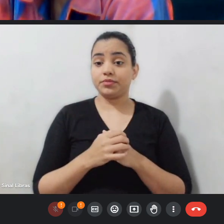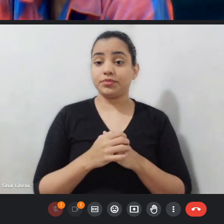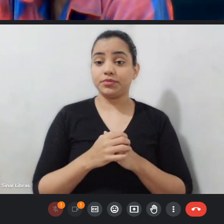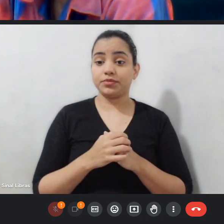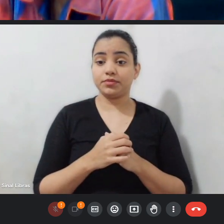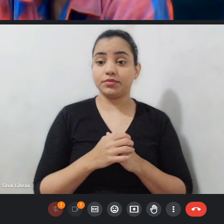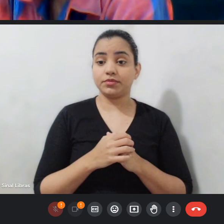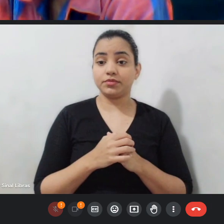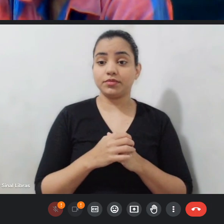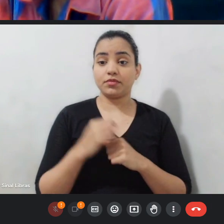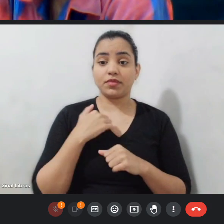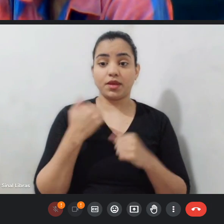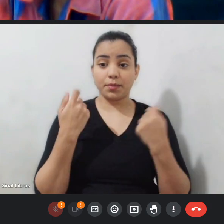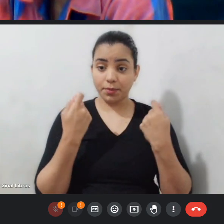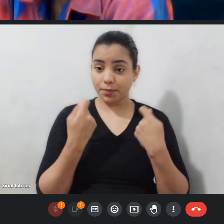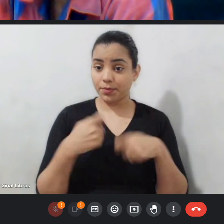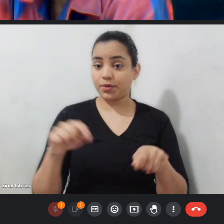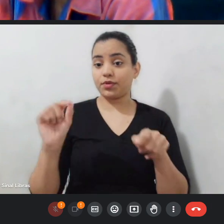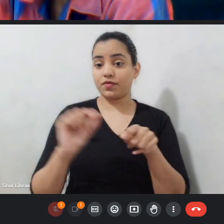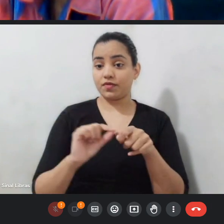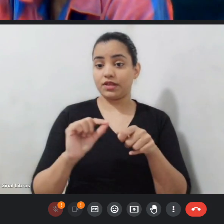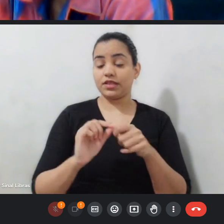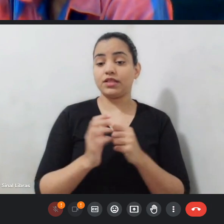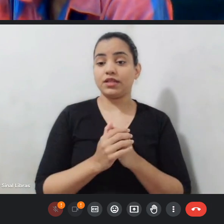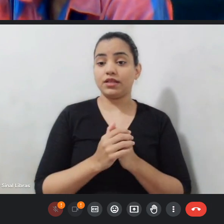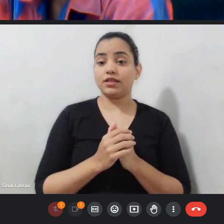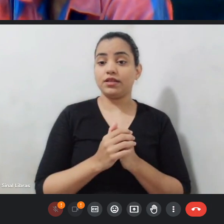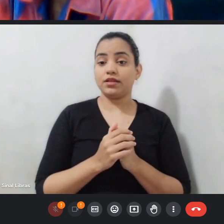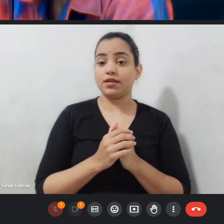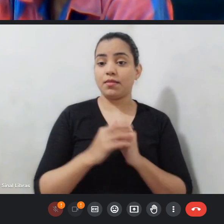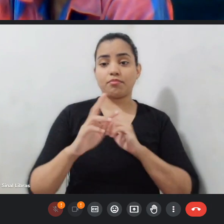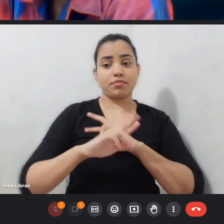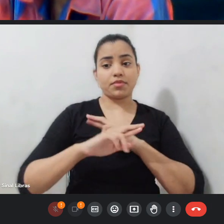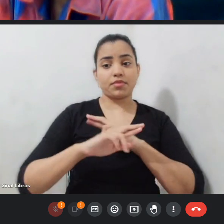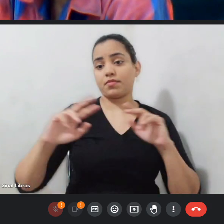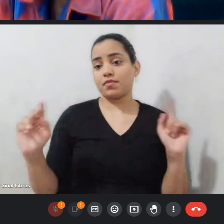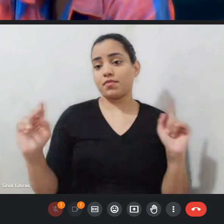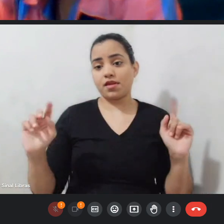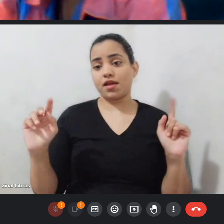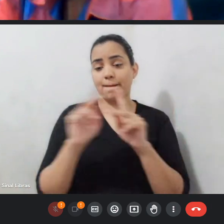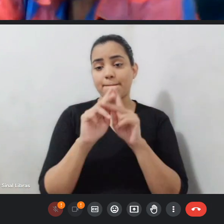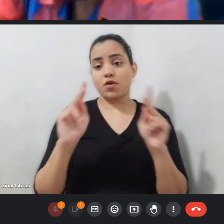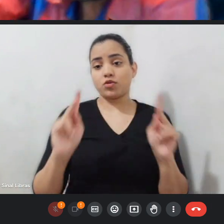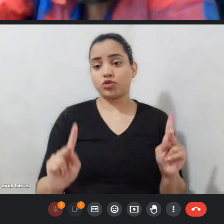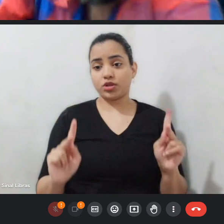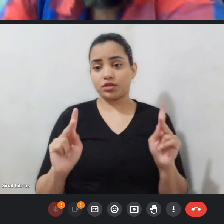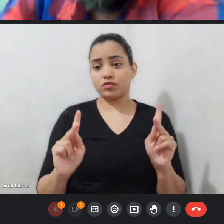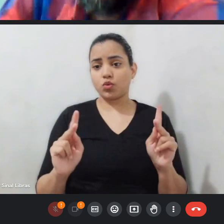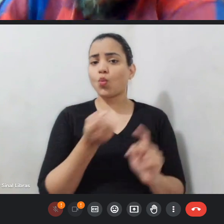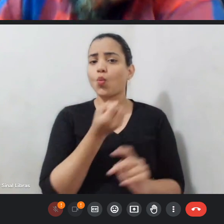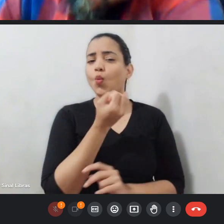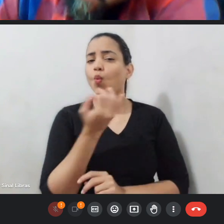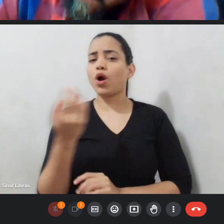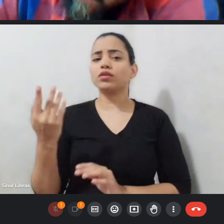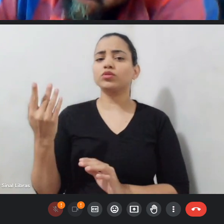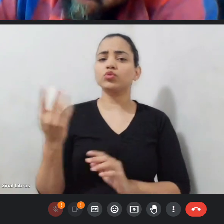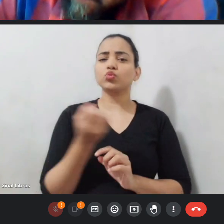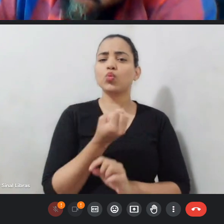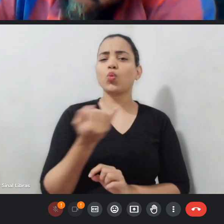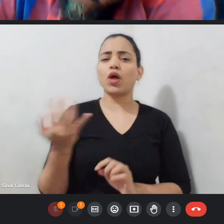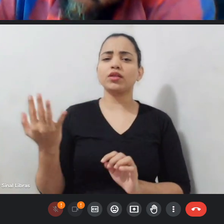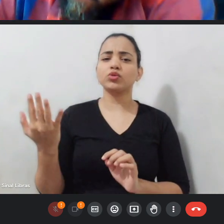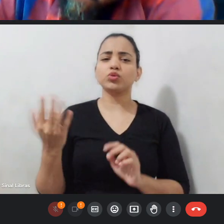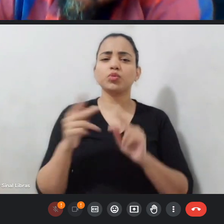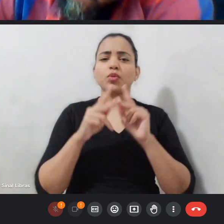eu posso fazer vários projetos quantos projetos eu posso encaminhar como centro cultural Casa de Itaipa